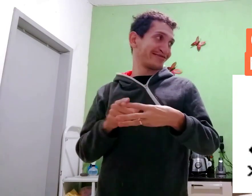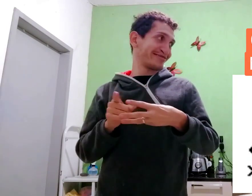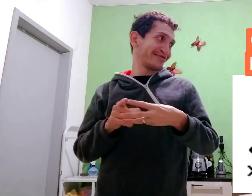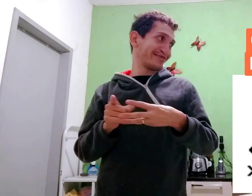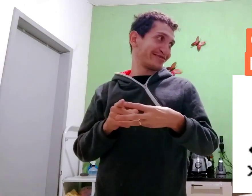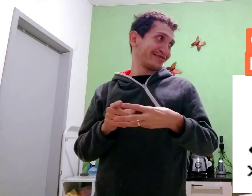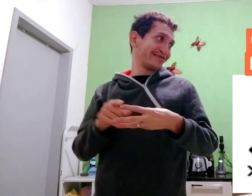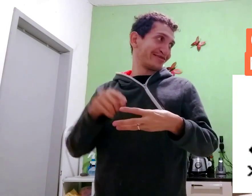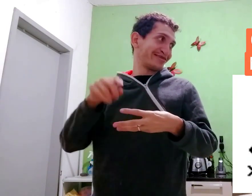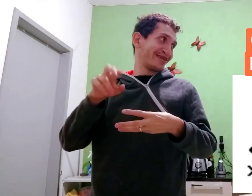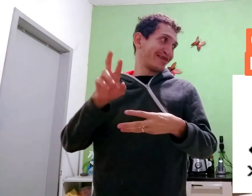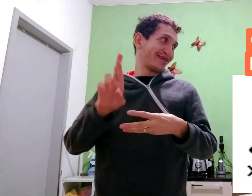palavras. Primeiro.